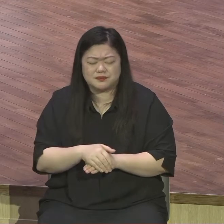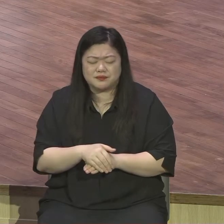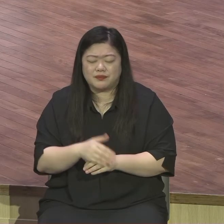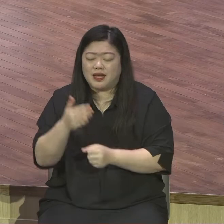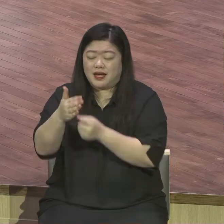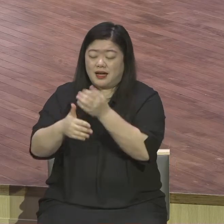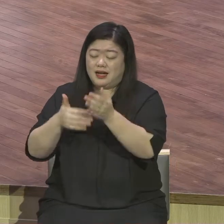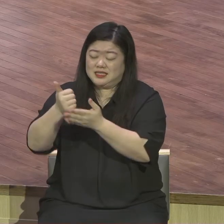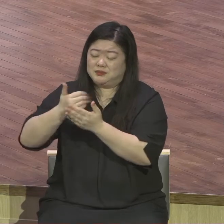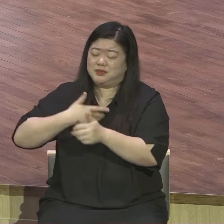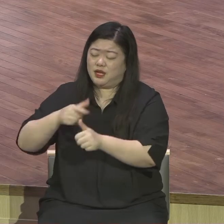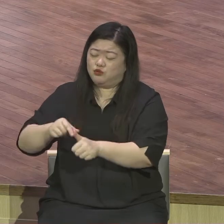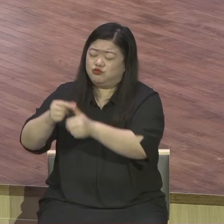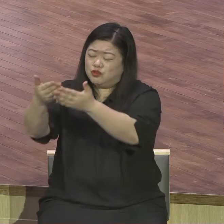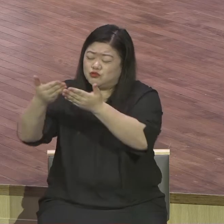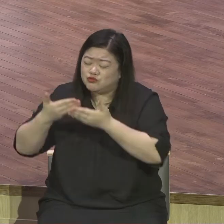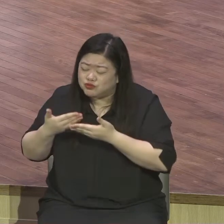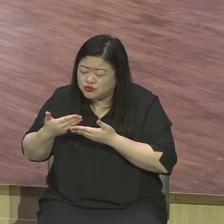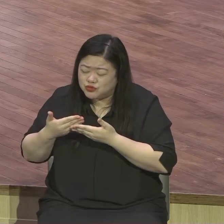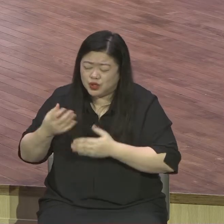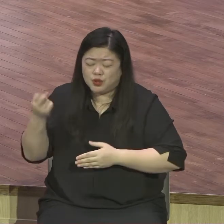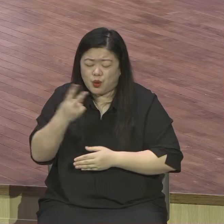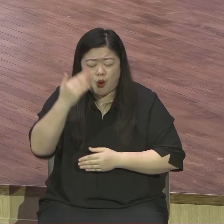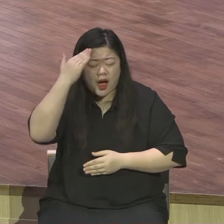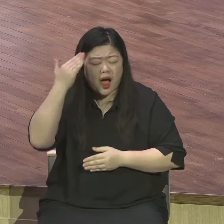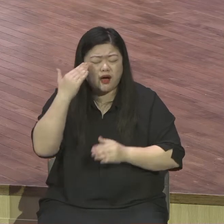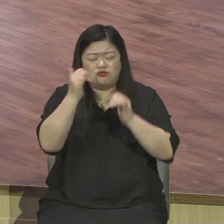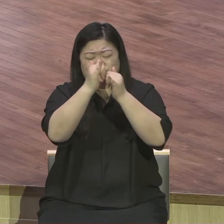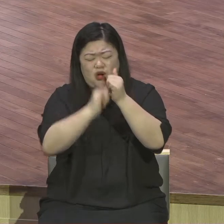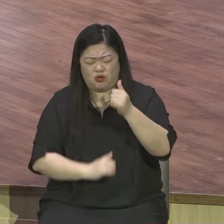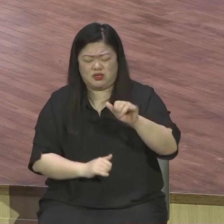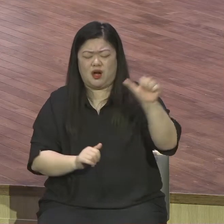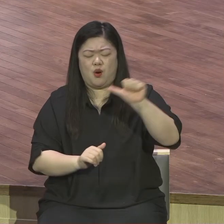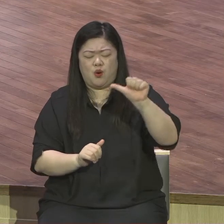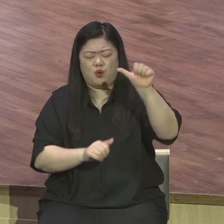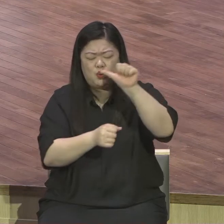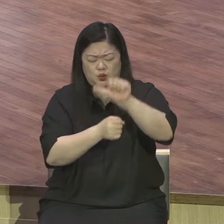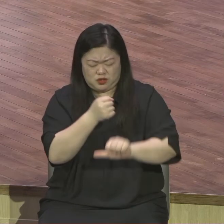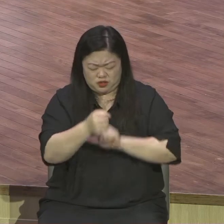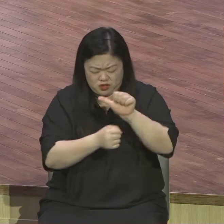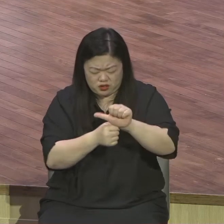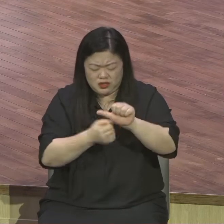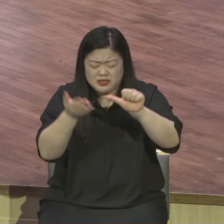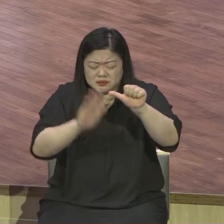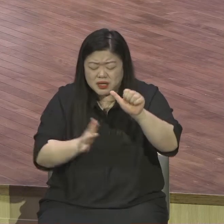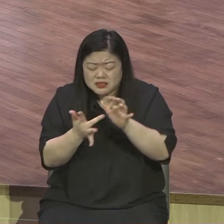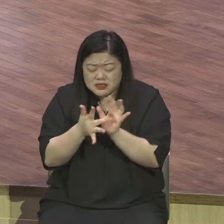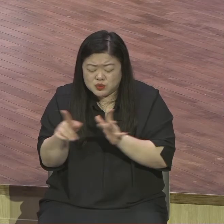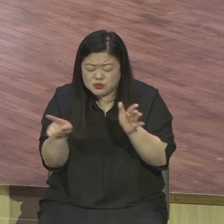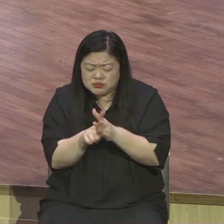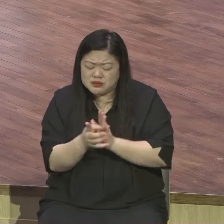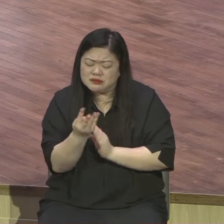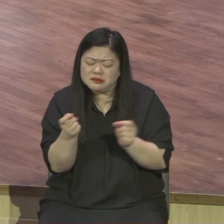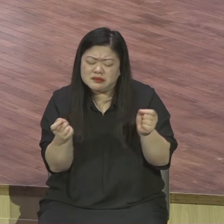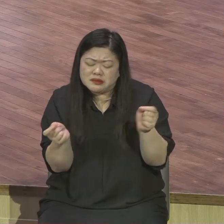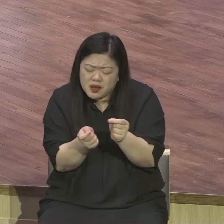5천년 역사에 불과 200년도 안 되는 이 사이에 태어나 살게 되면 우리야야 구원받은 것에 대해서 감격하면서